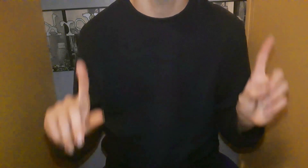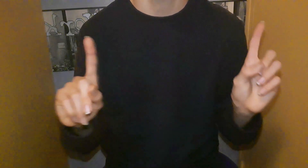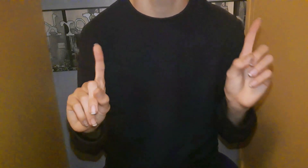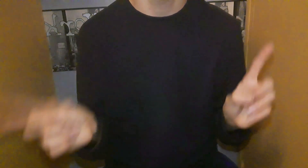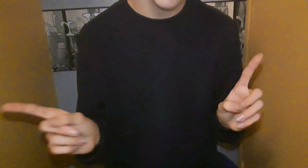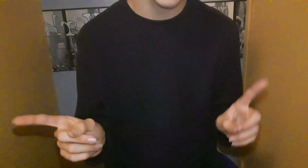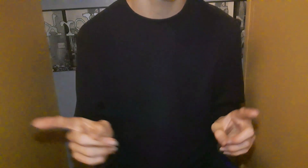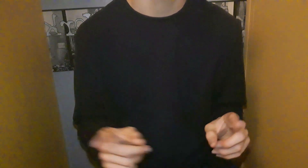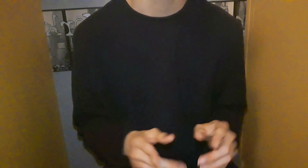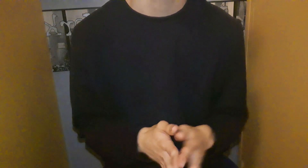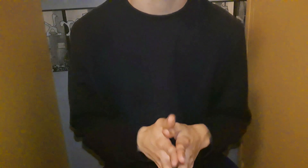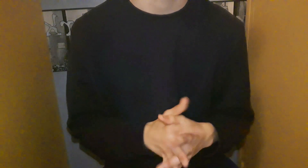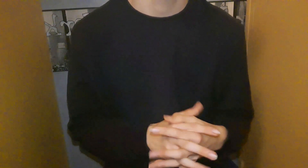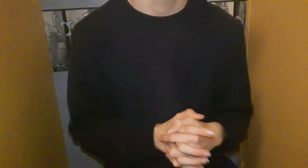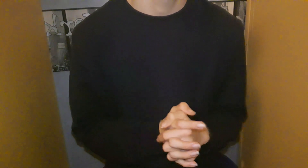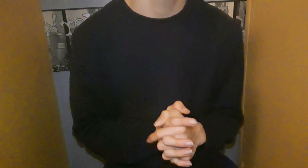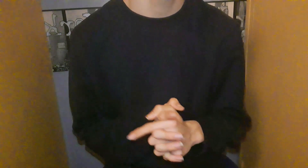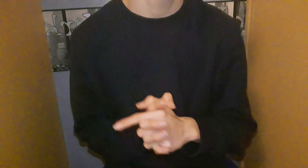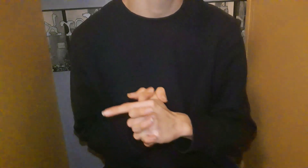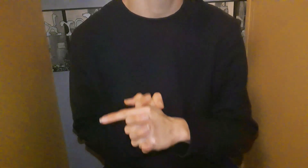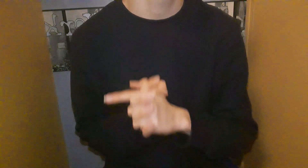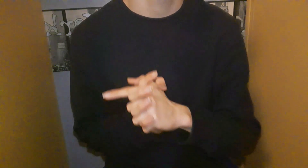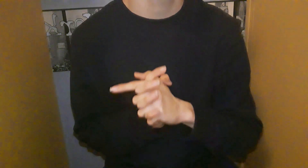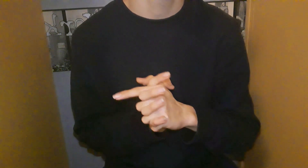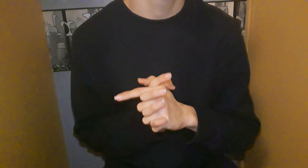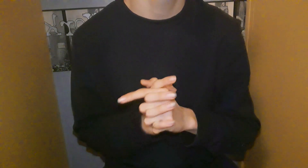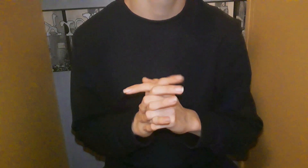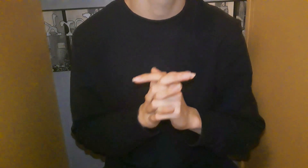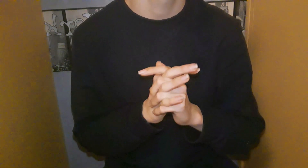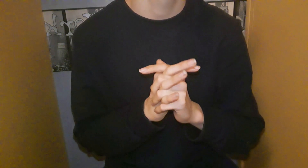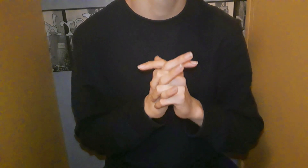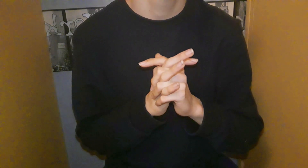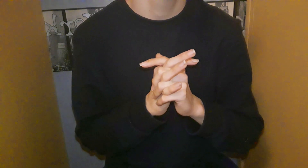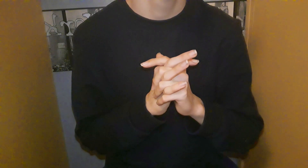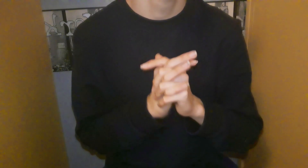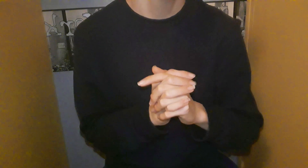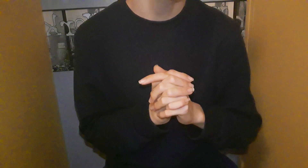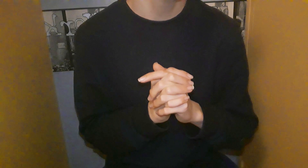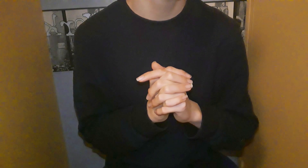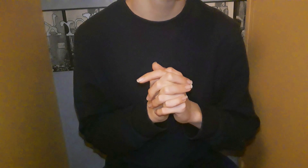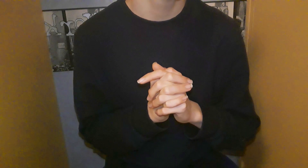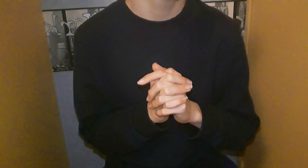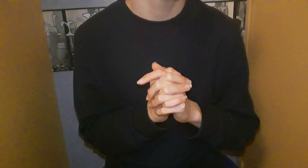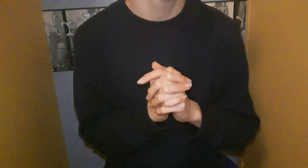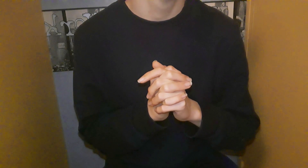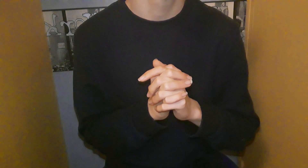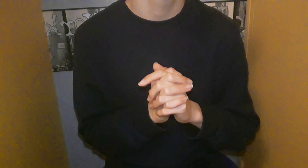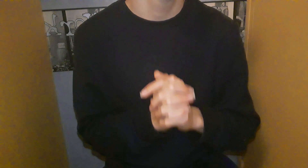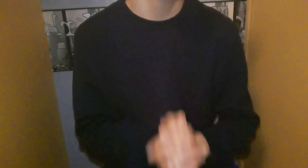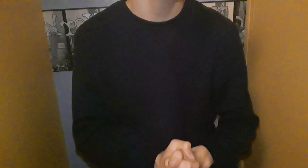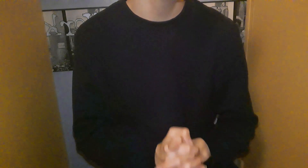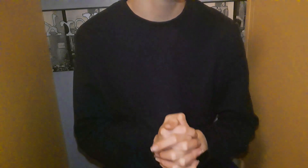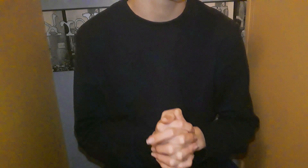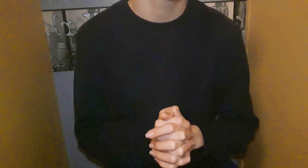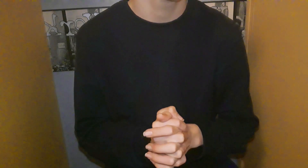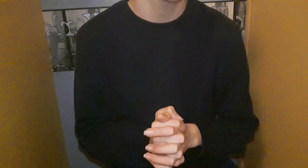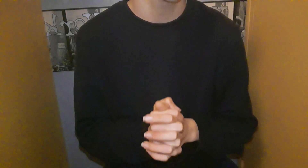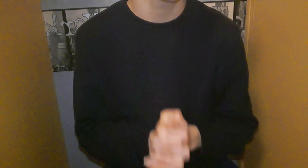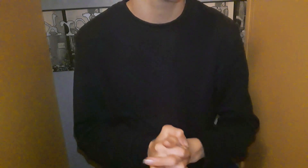lundi 11 Et du coup, j'ai programmé des vidéos pour vendredi 18 Et vendredi... non, vendredi 15, pardon Et